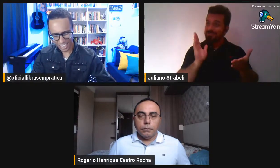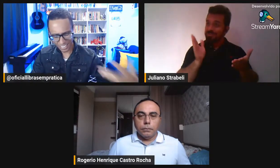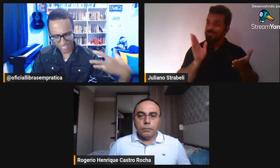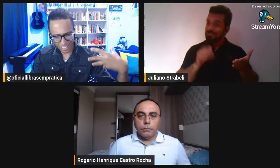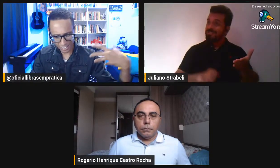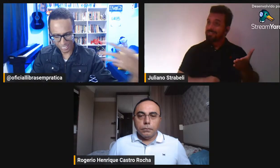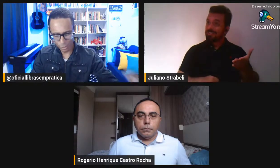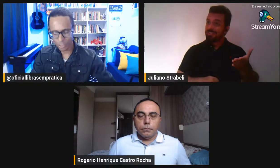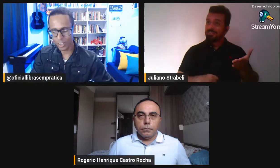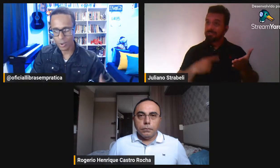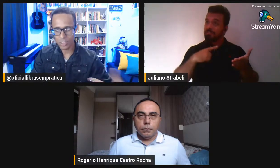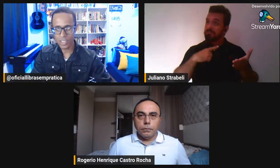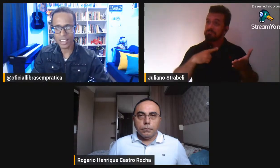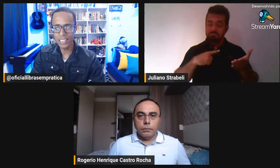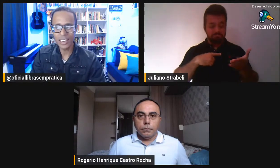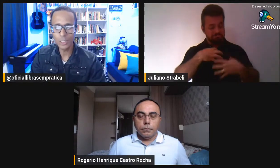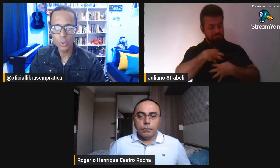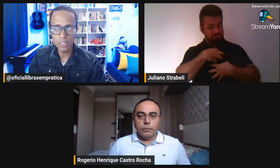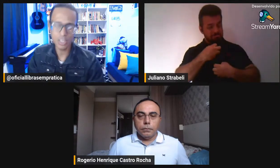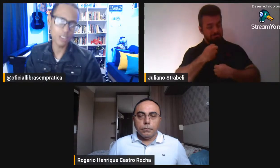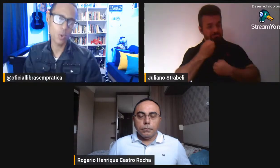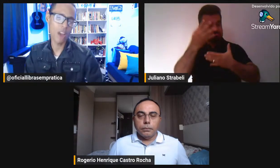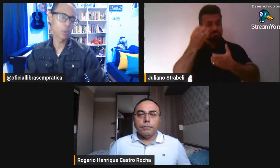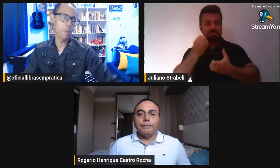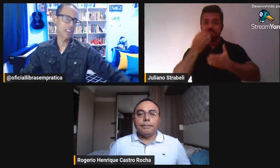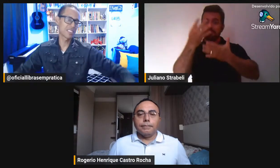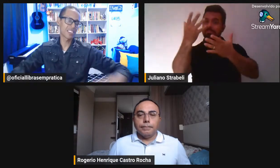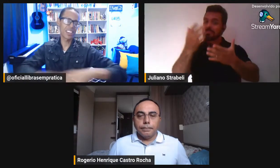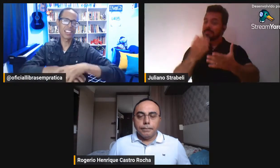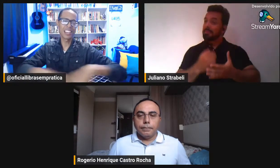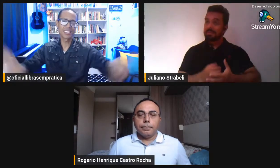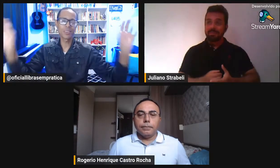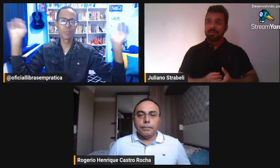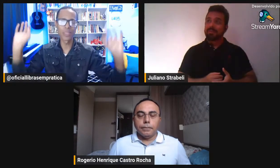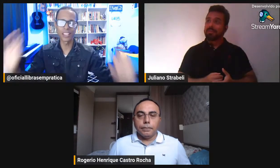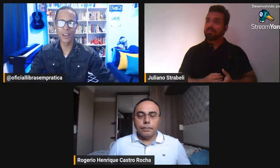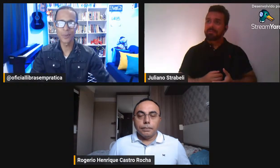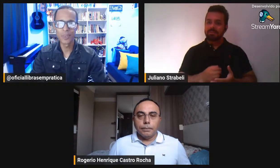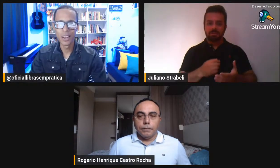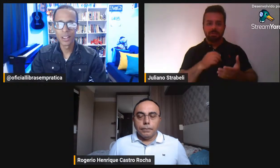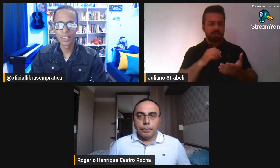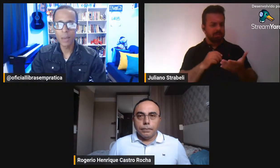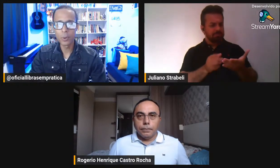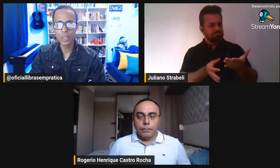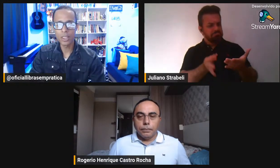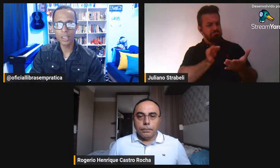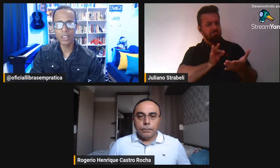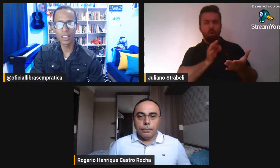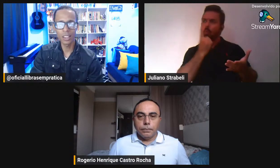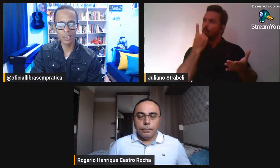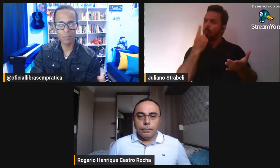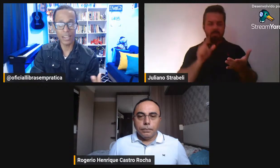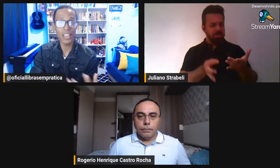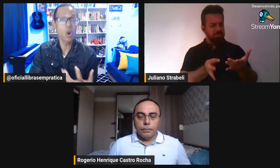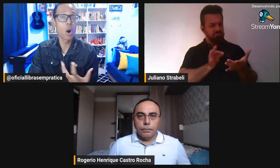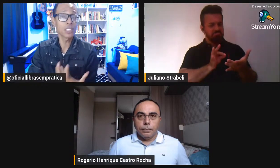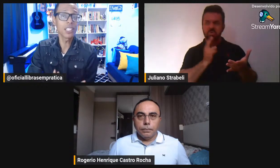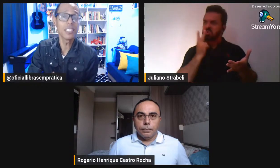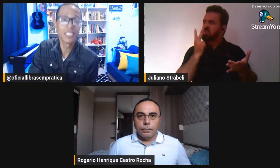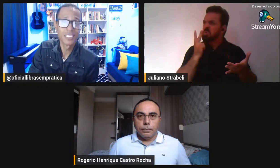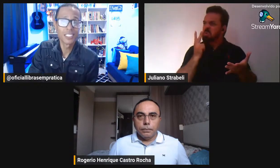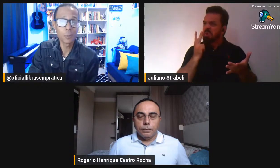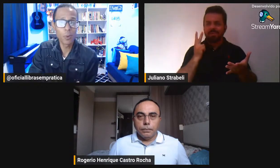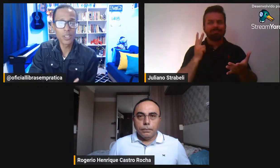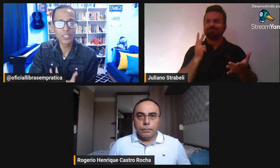E você não consegue ler duas, três, quatro partes, você já quer ler um punhadão, porque para quem